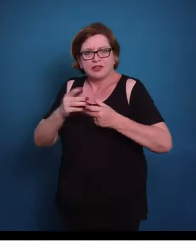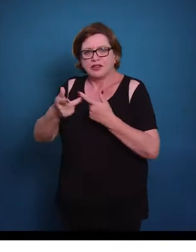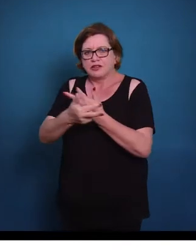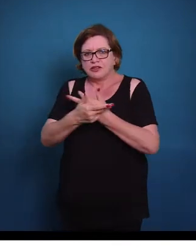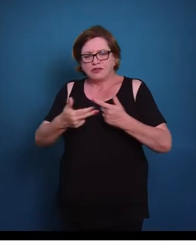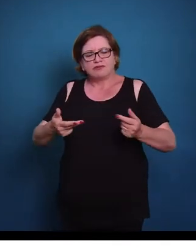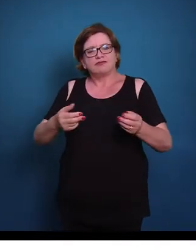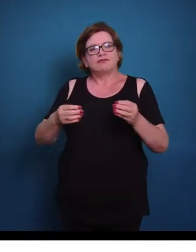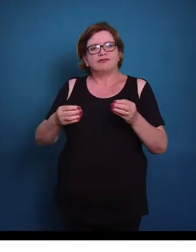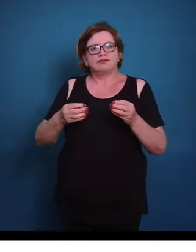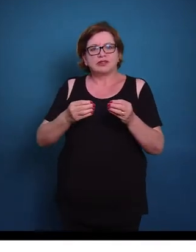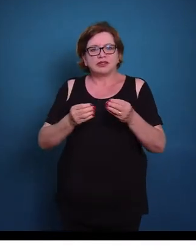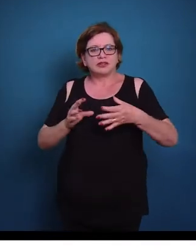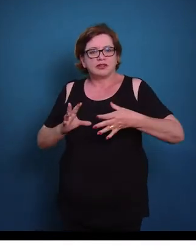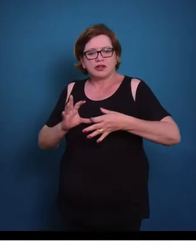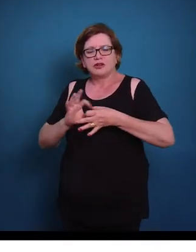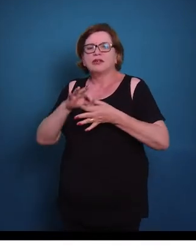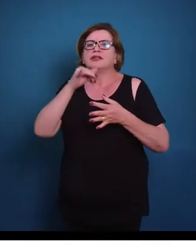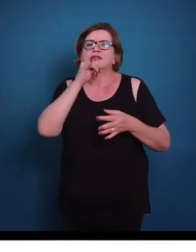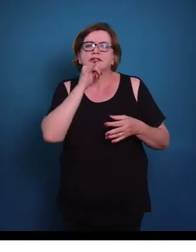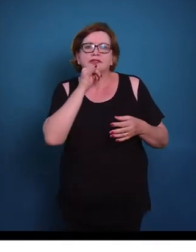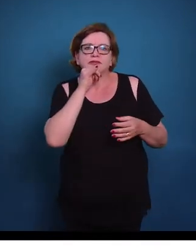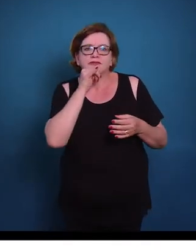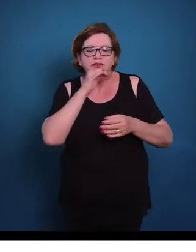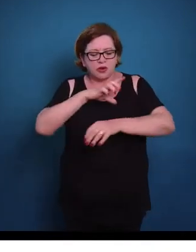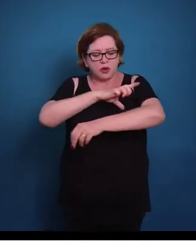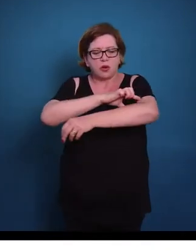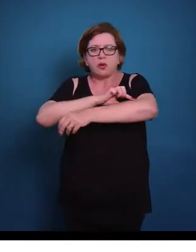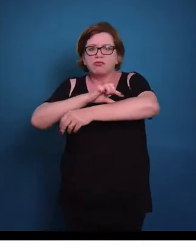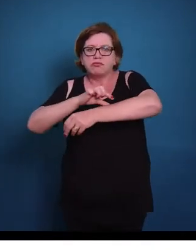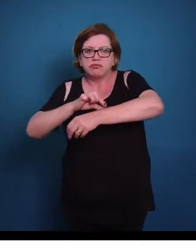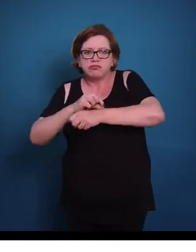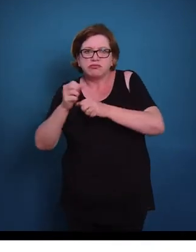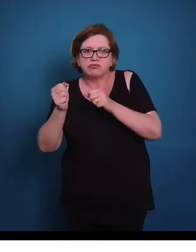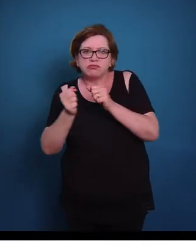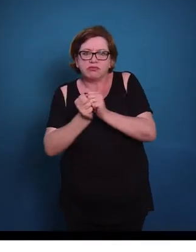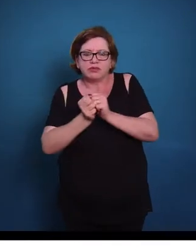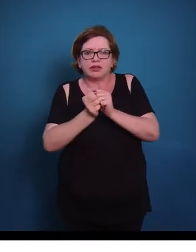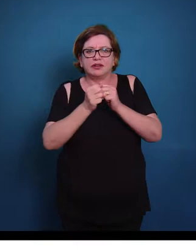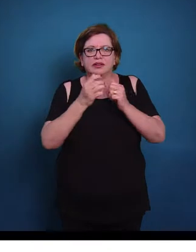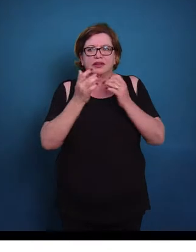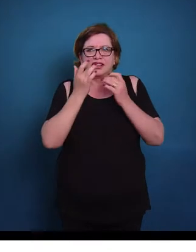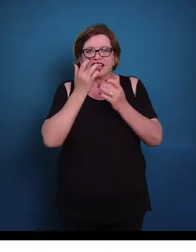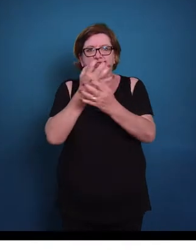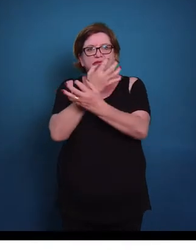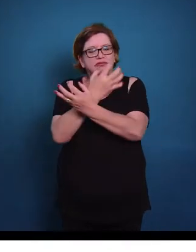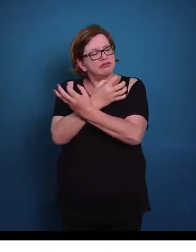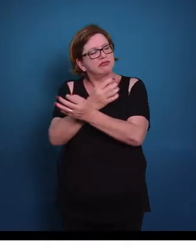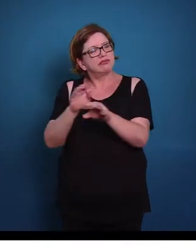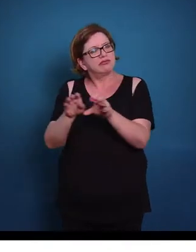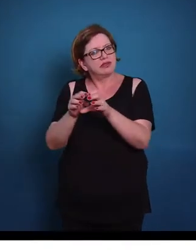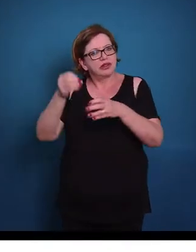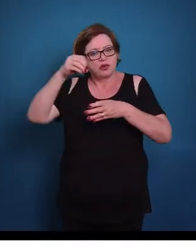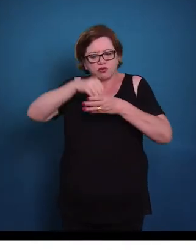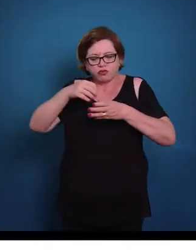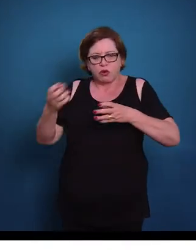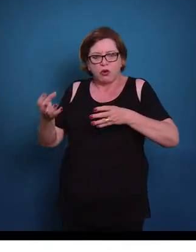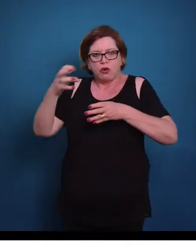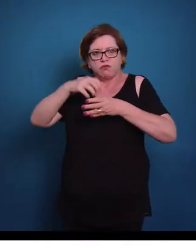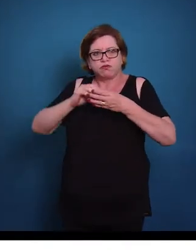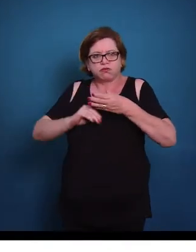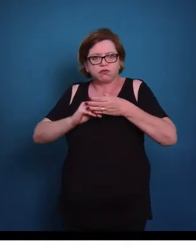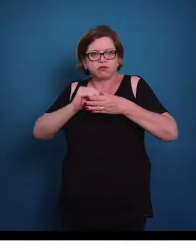como por exemplo a conexão entre o músculo e o tecido ósseo, o preenchimento de estruturas e de órgãos